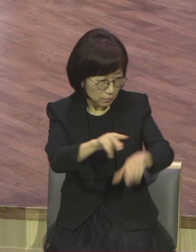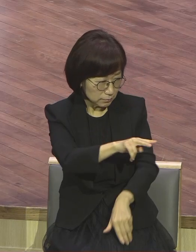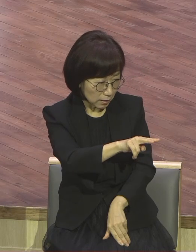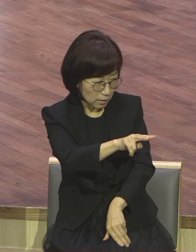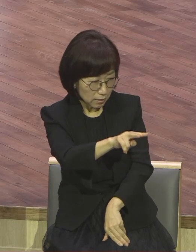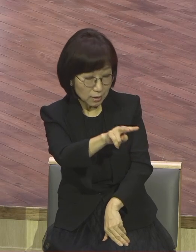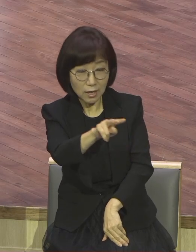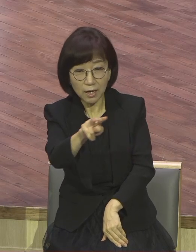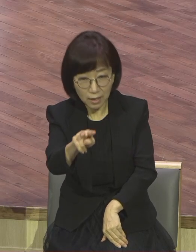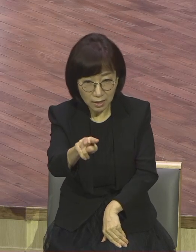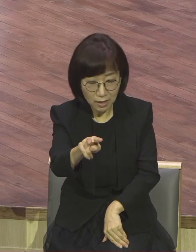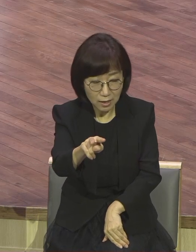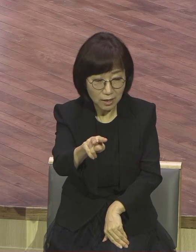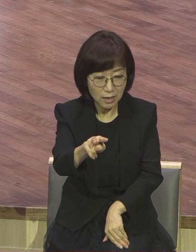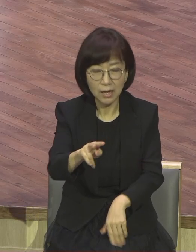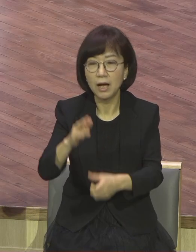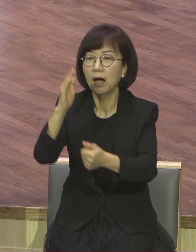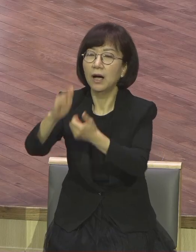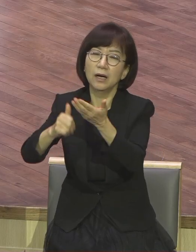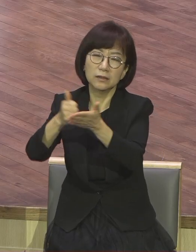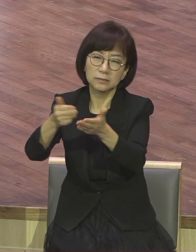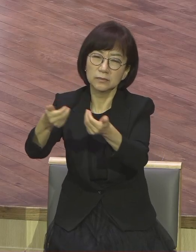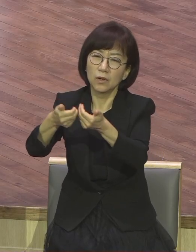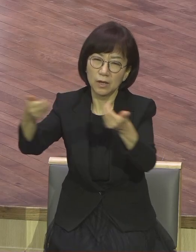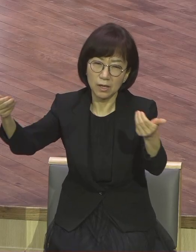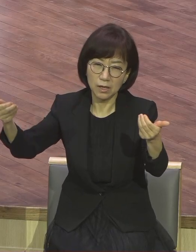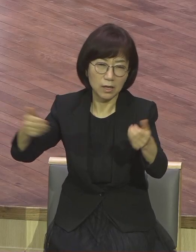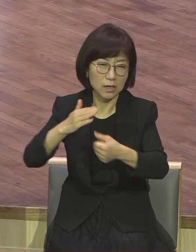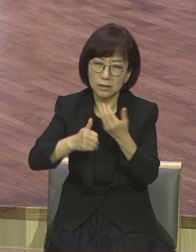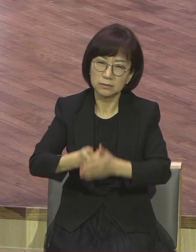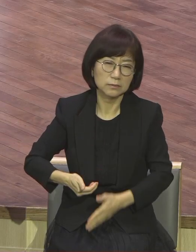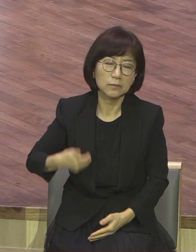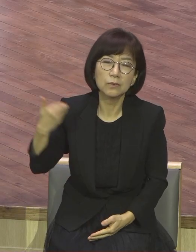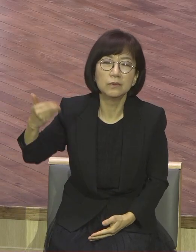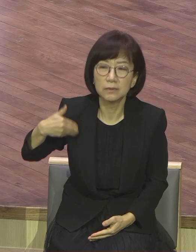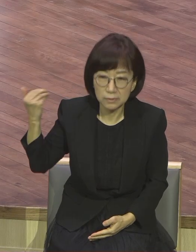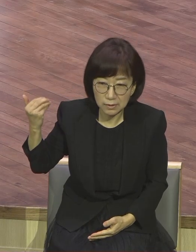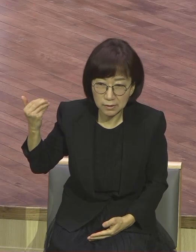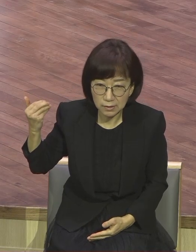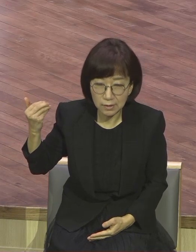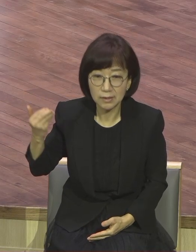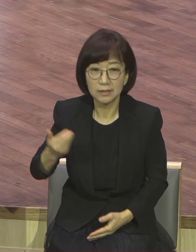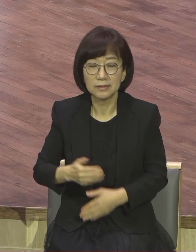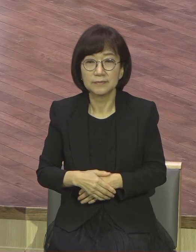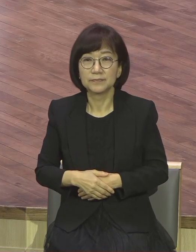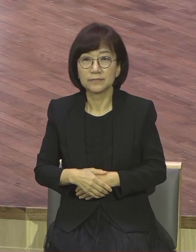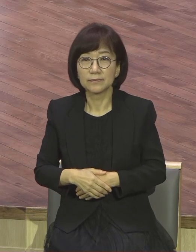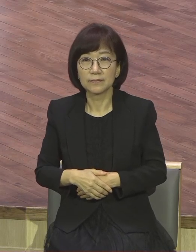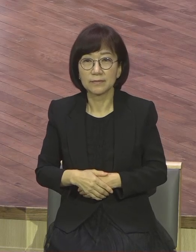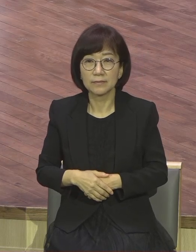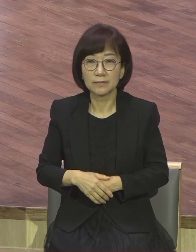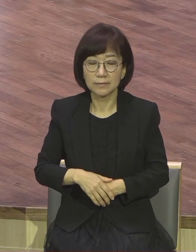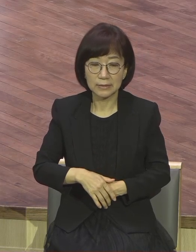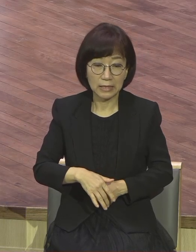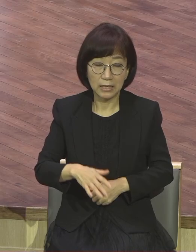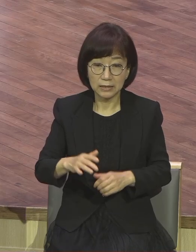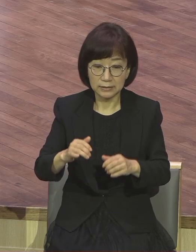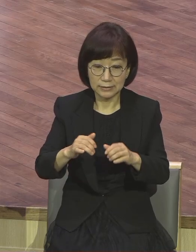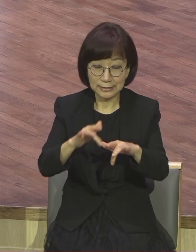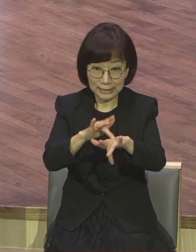하나는 떠났습니다. 하나는 없습니다. 이 세상 가진 열두 가지 문제에 단전히 영적 문제에